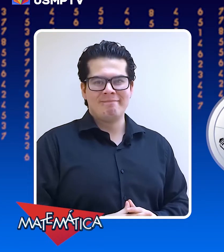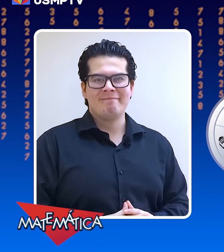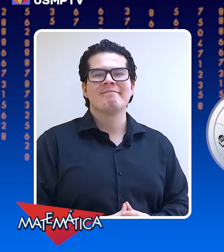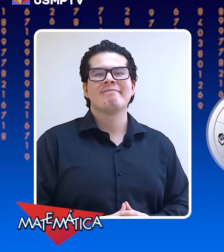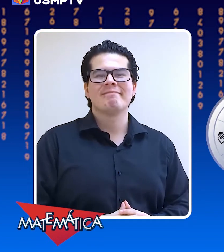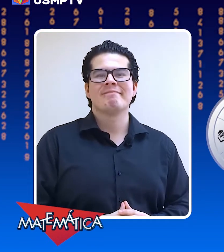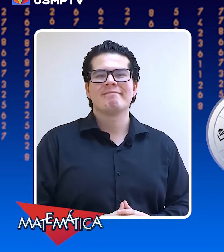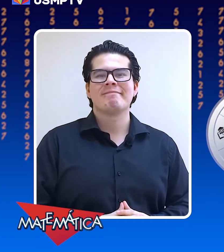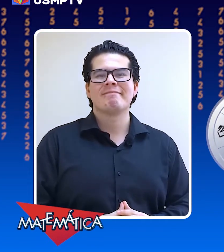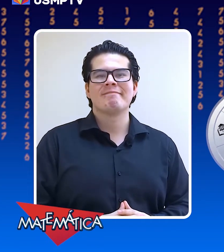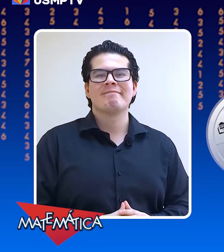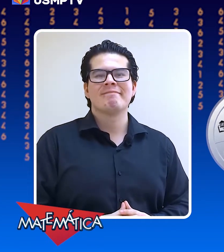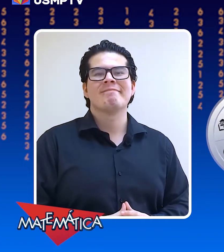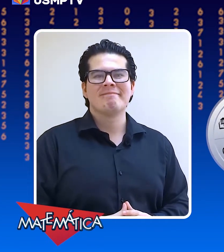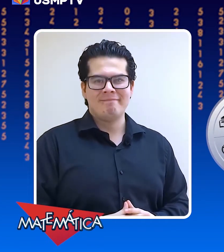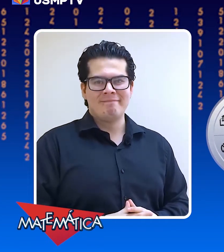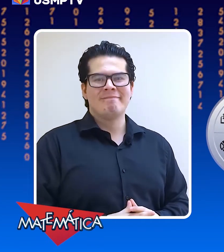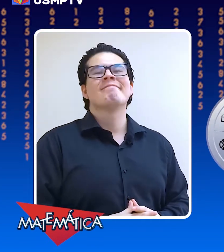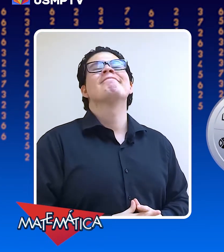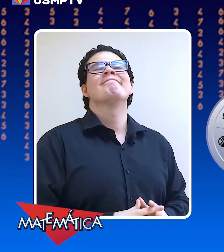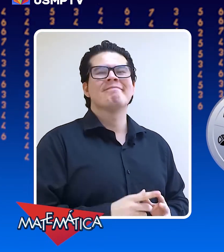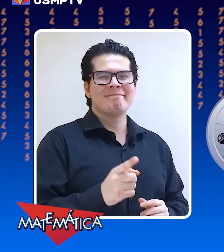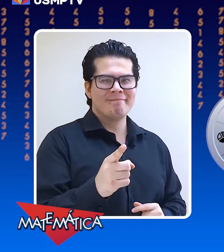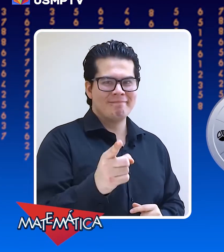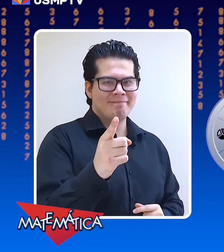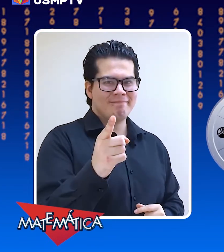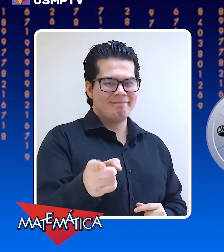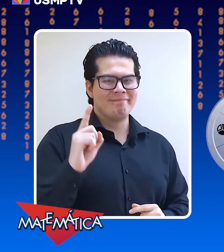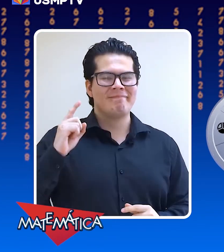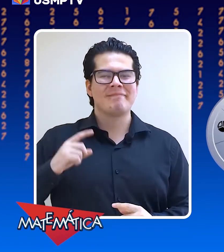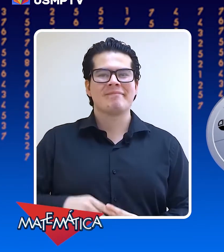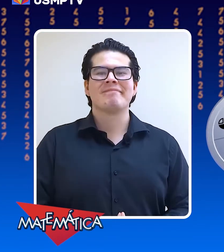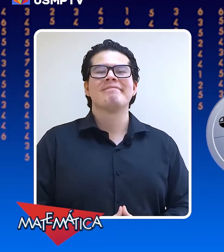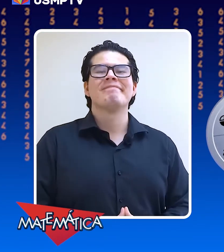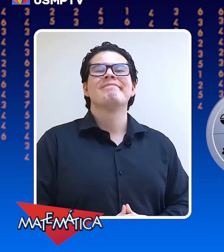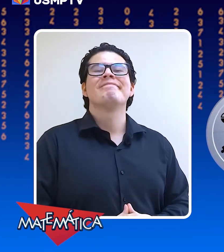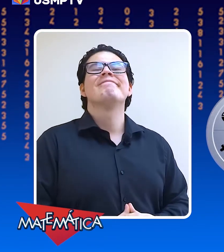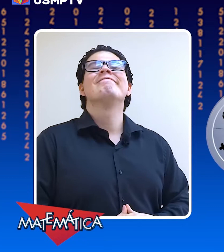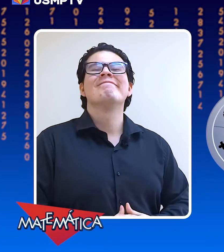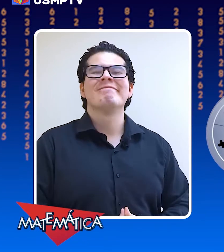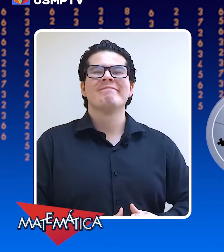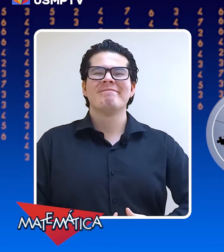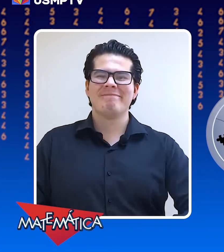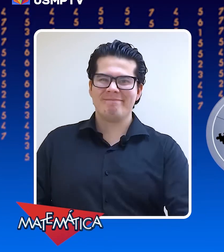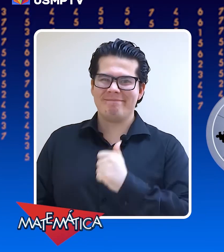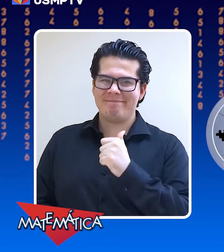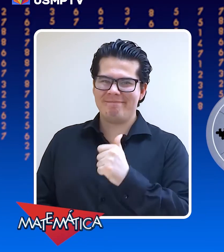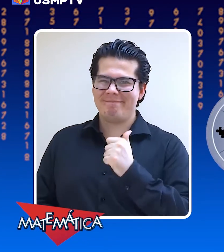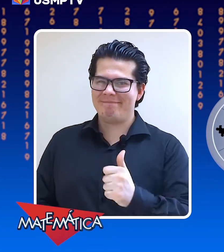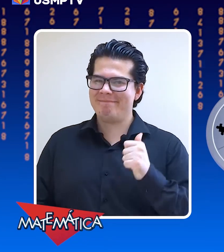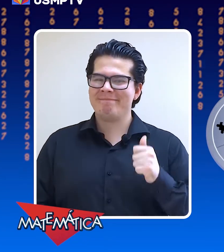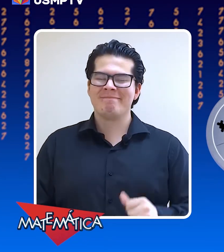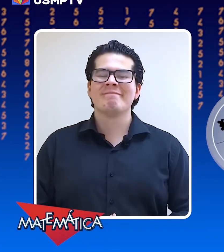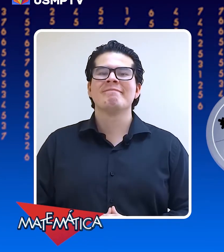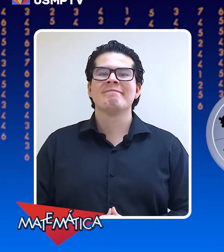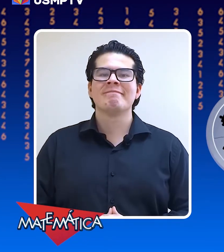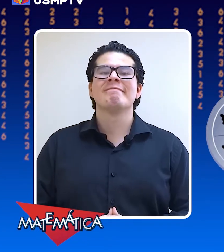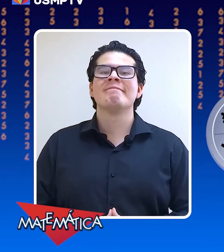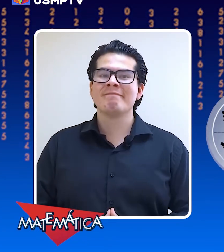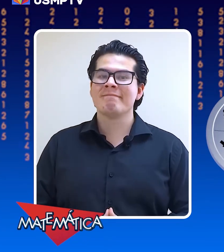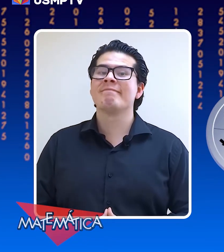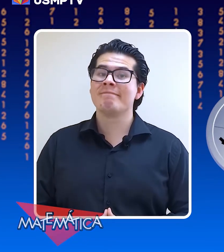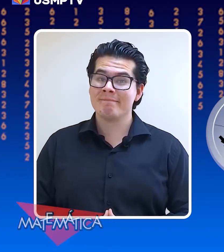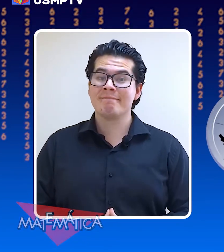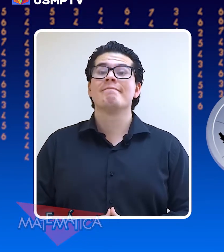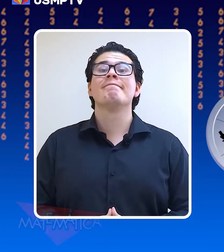me parece súper chévere todo lo que hice. Y estoy segura que luego de conocer más sobre este tema, mi vida estará un poco más relajada. Así que no perdamos más tiempo y comencemos